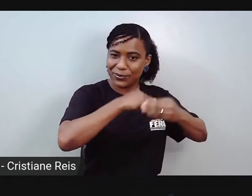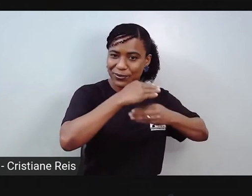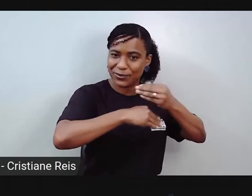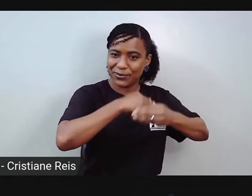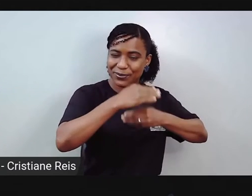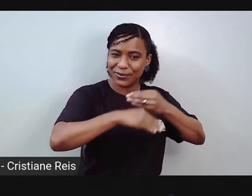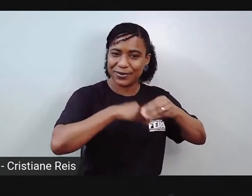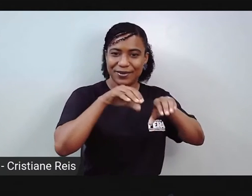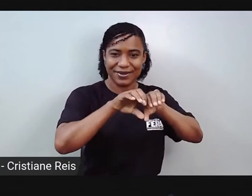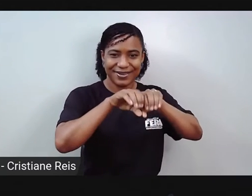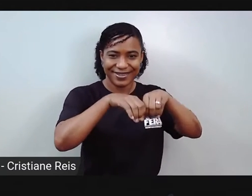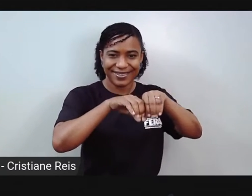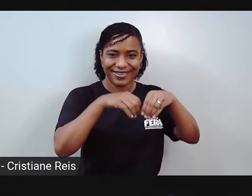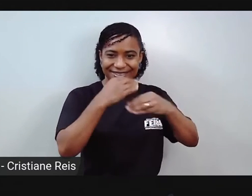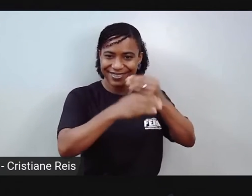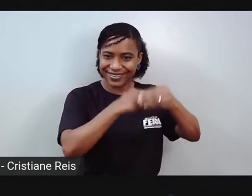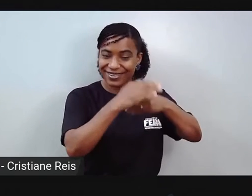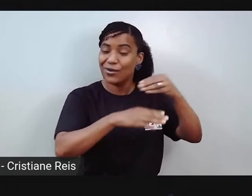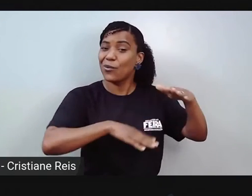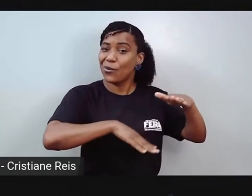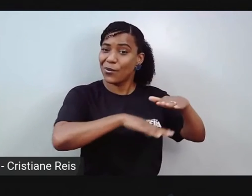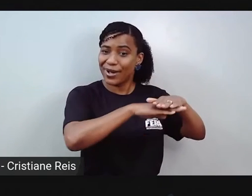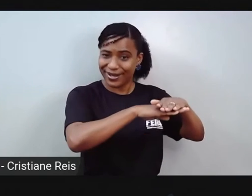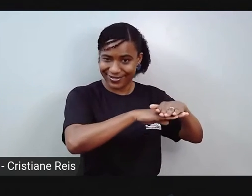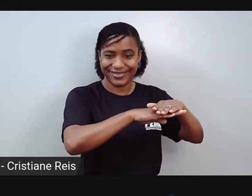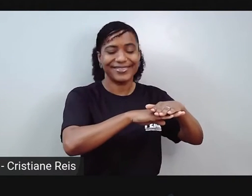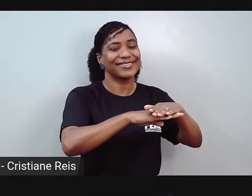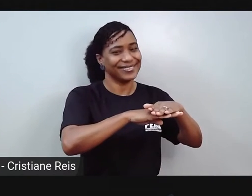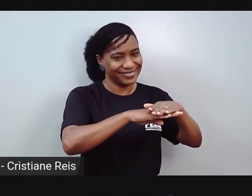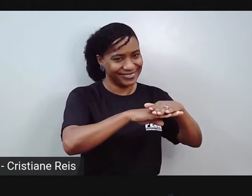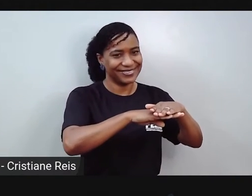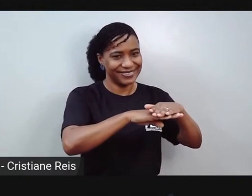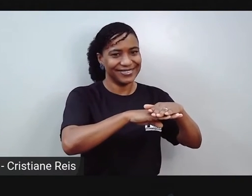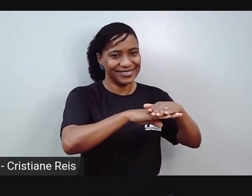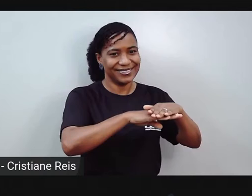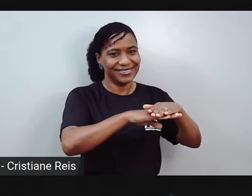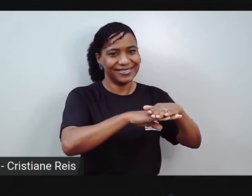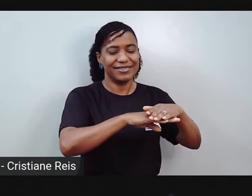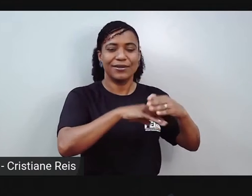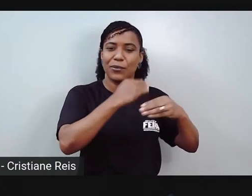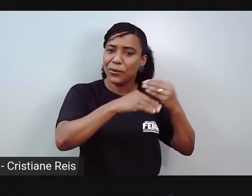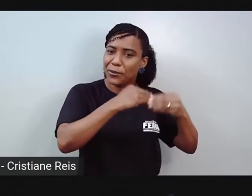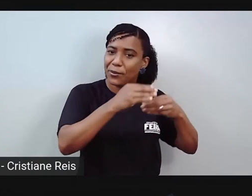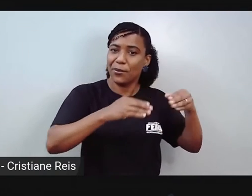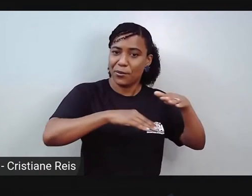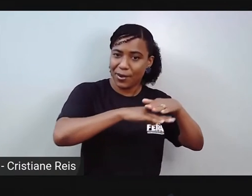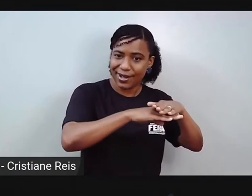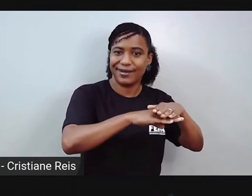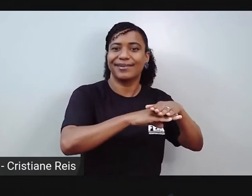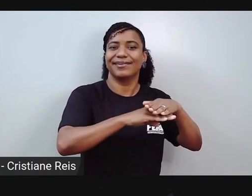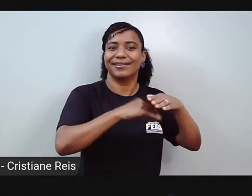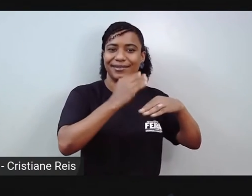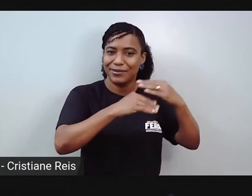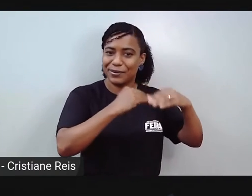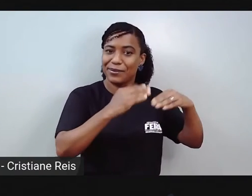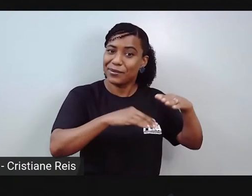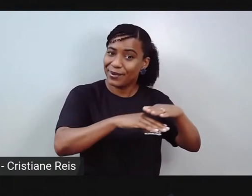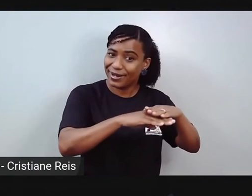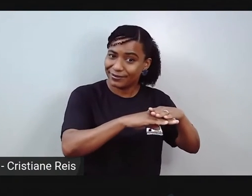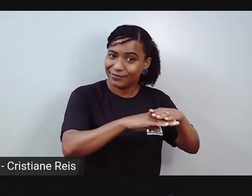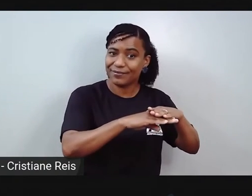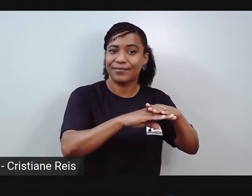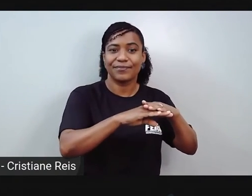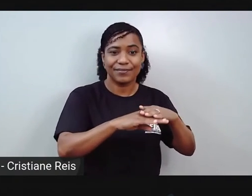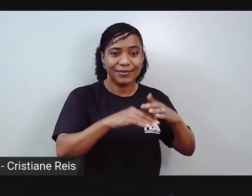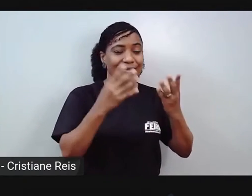papel higiênico que forem, isso, que forem acabando em casa. Aí vocês vão guardar. Quando vocês